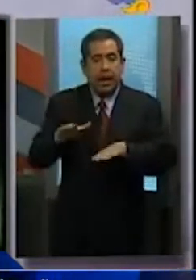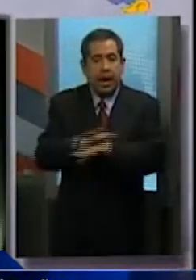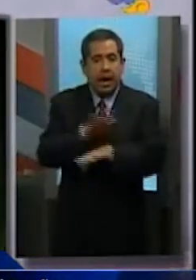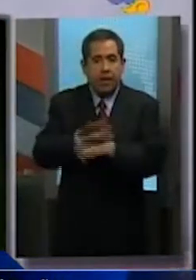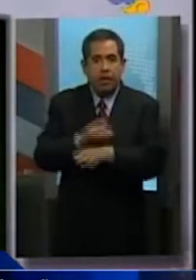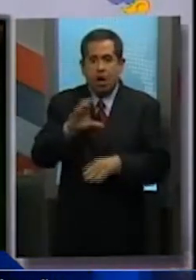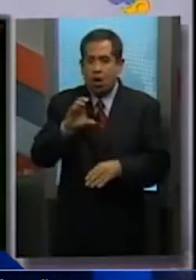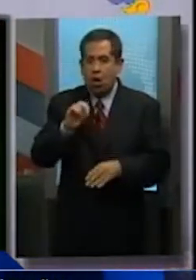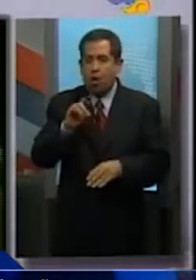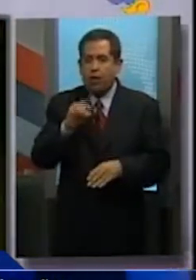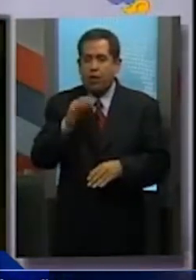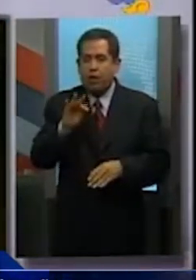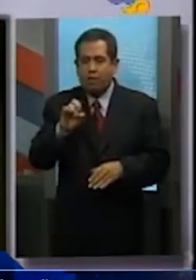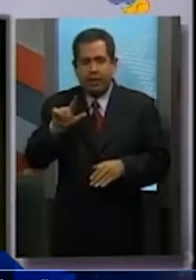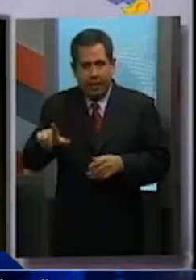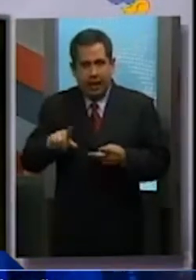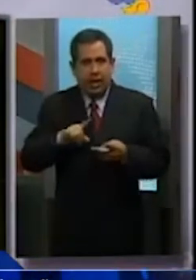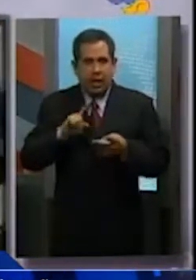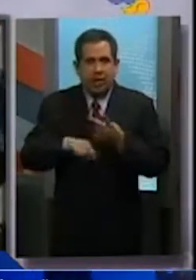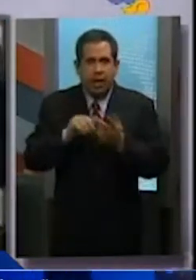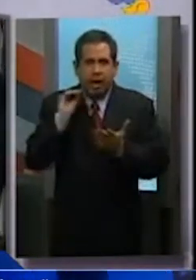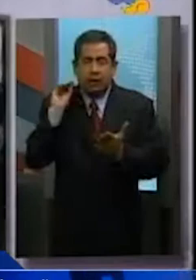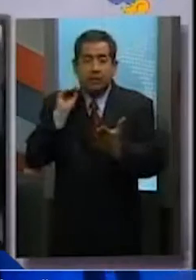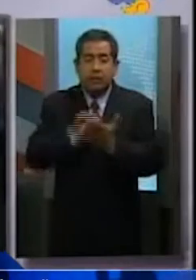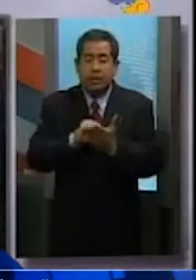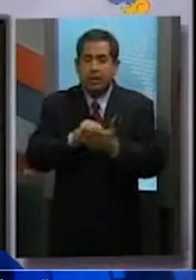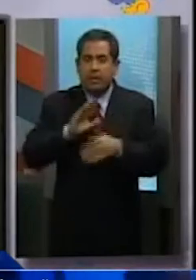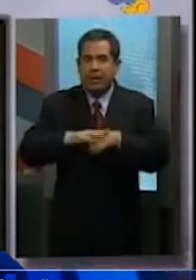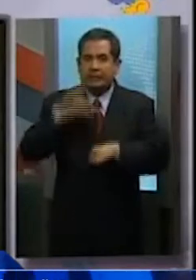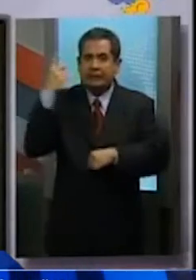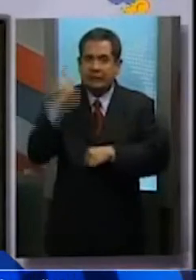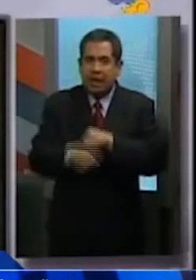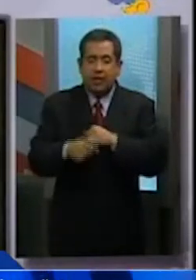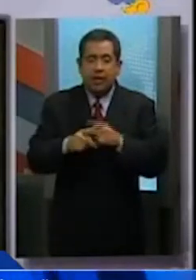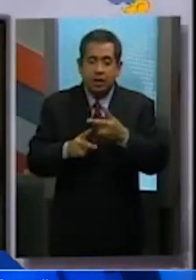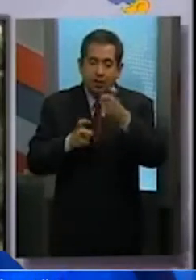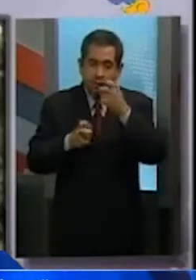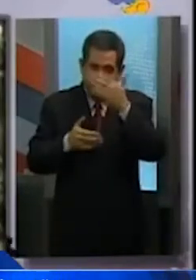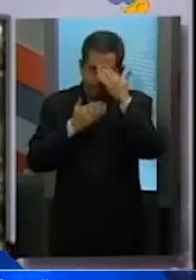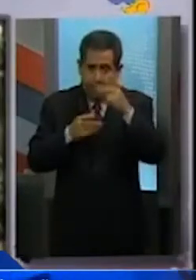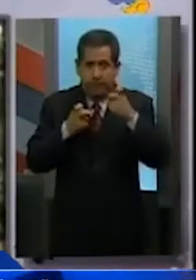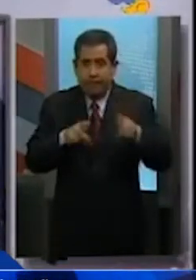y de procedimientos penales para tipificar como delito grave la trata de personas.